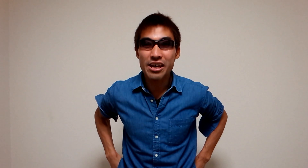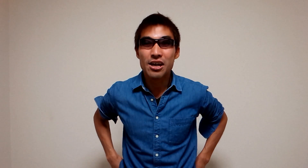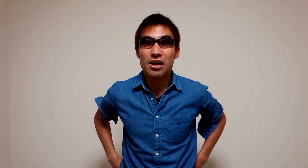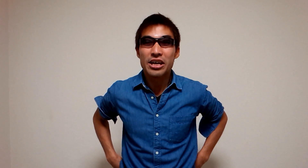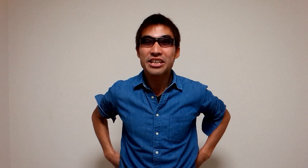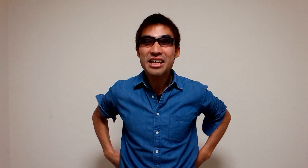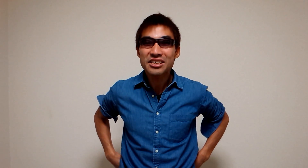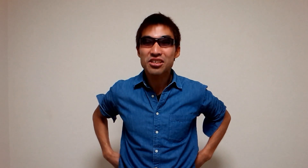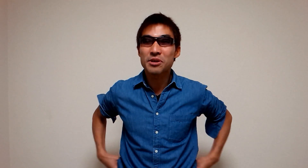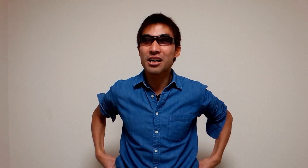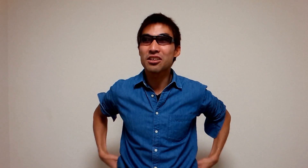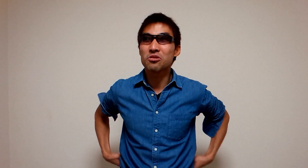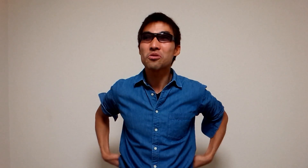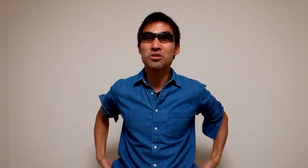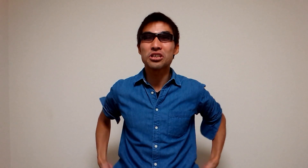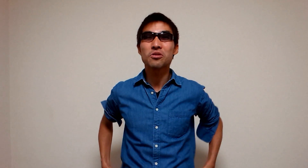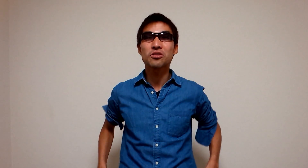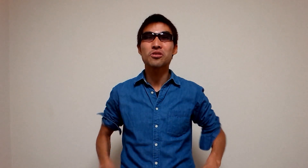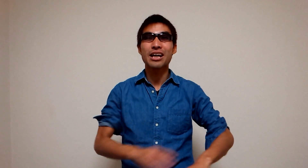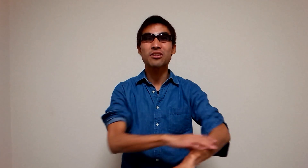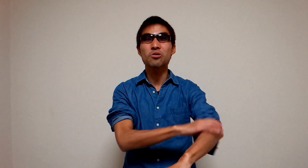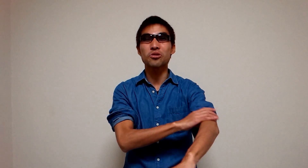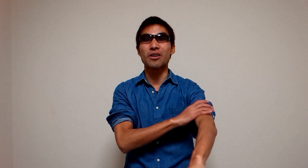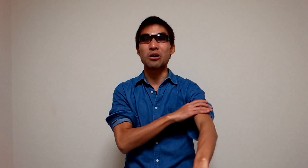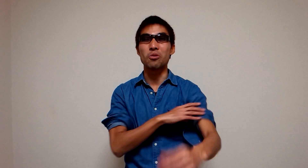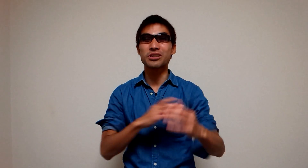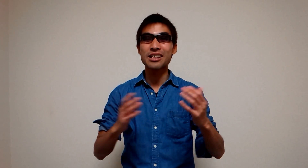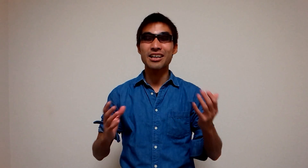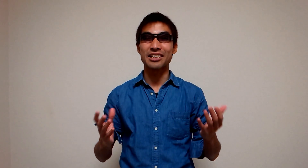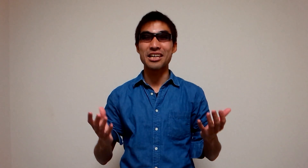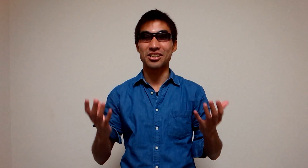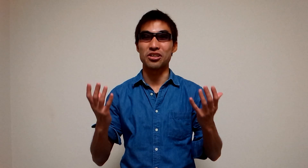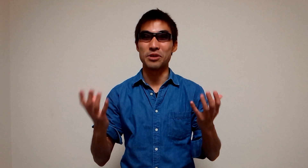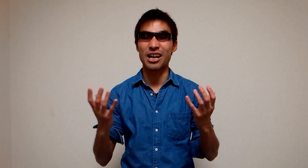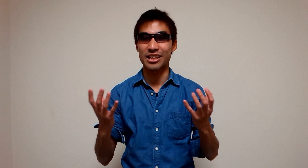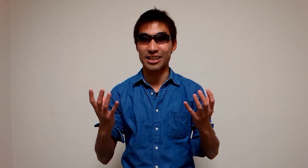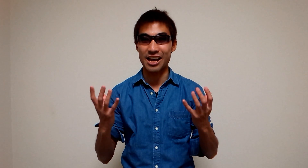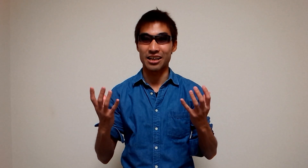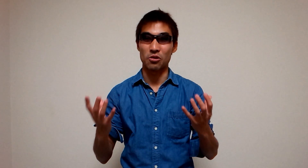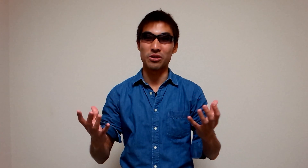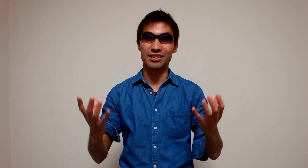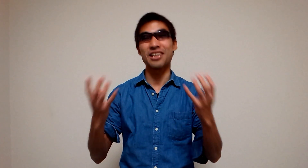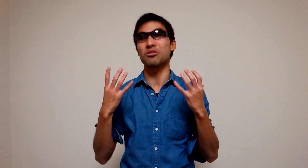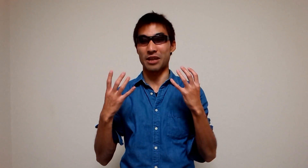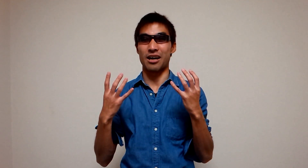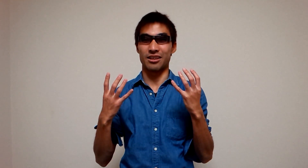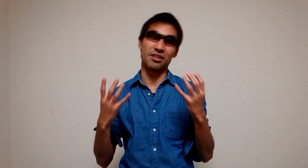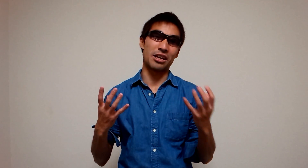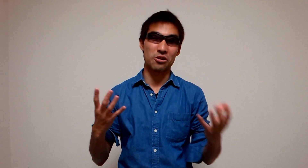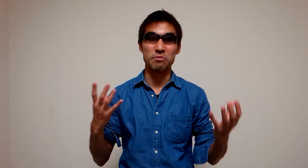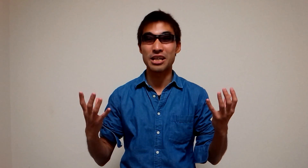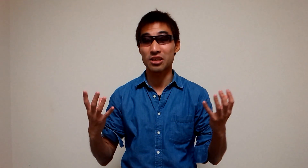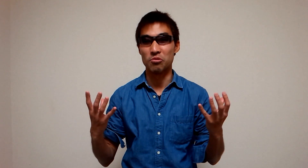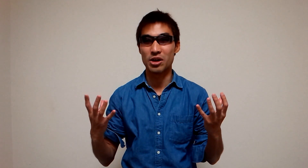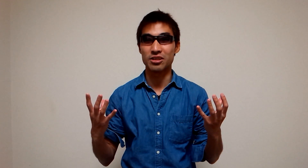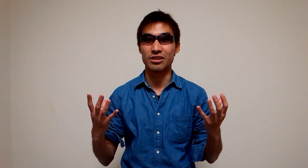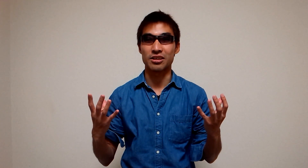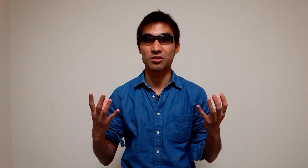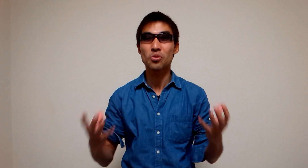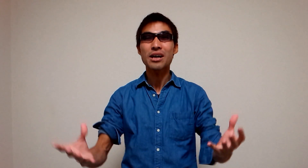遺伝子組み替えてるとよく日本の納豆とかは国産だから遺伝子組み替えてないから俺は大丈夫だって結構皆さん思われるんだけどそれは